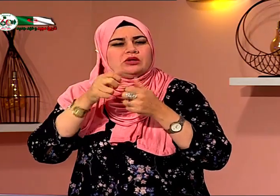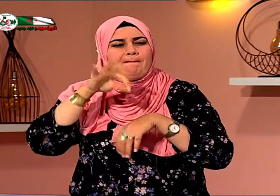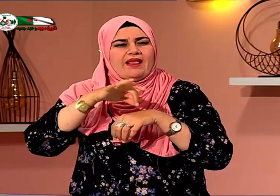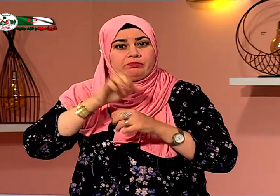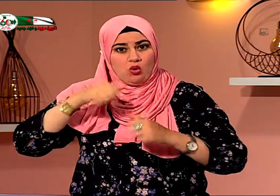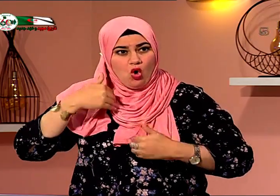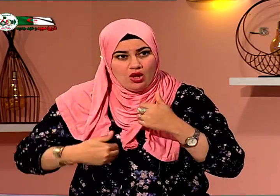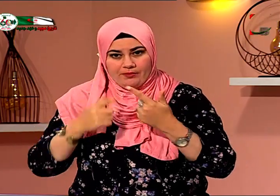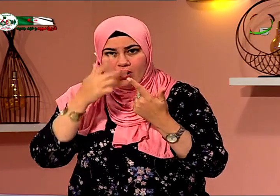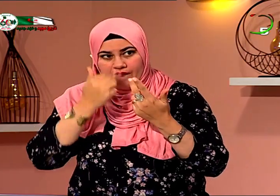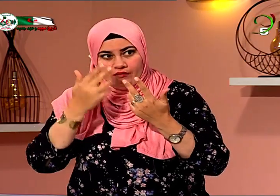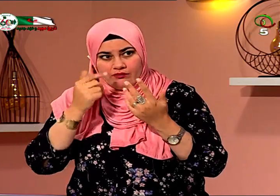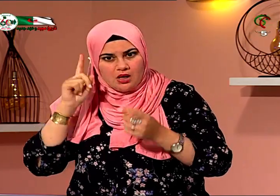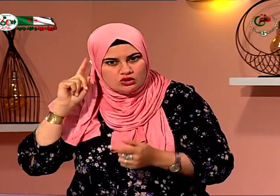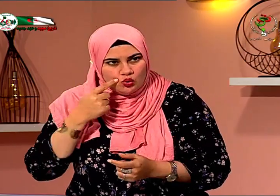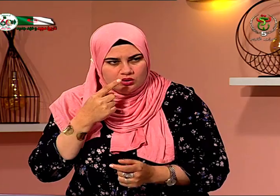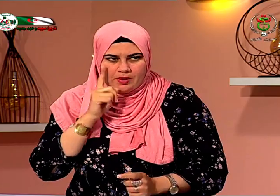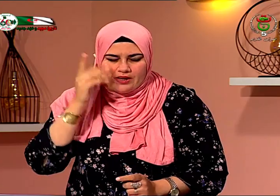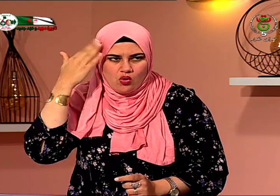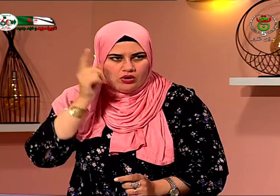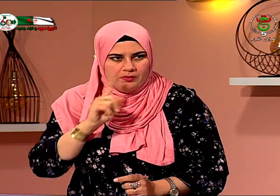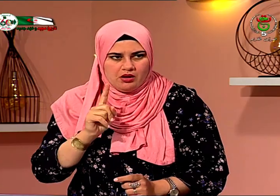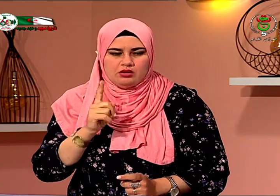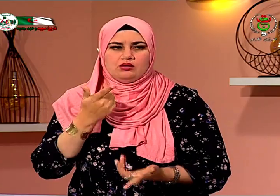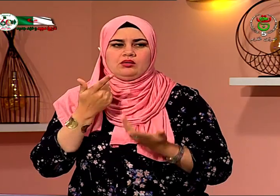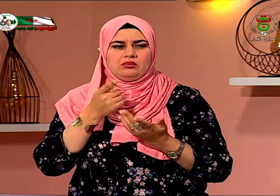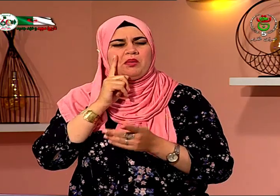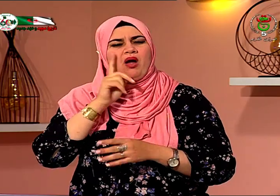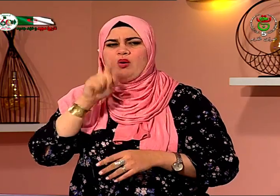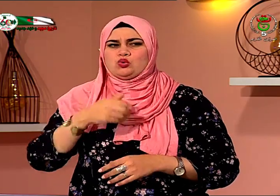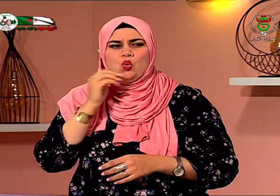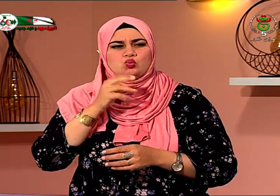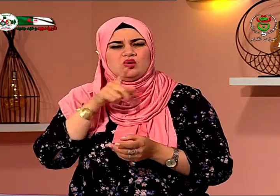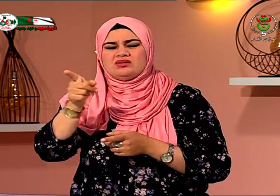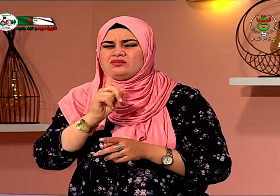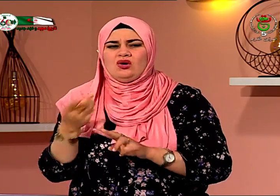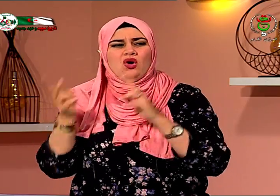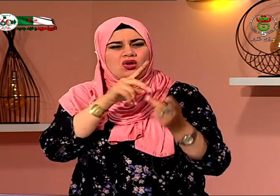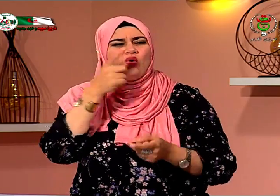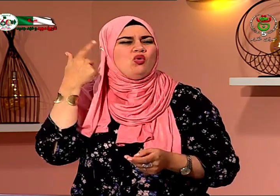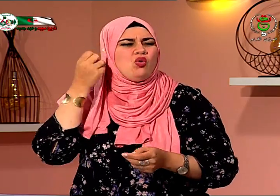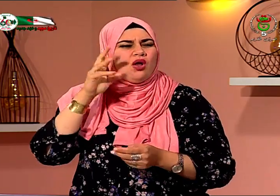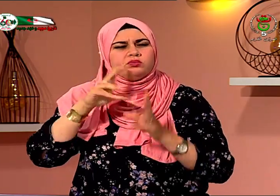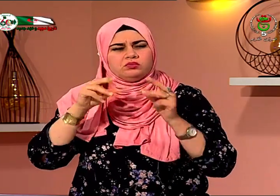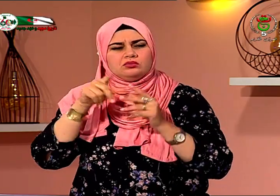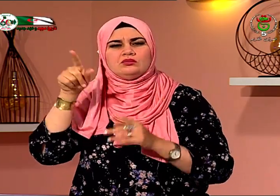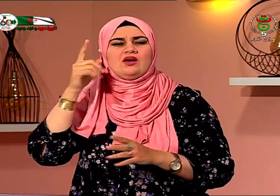مشكلة إنها حرارة عادية هناك أشخاص عندما يمرضون بالتهاب السحية يمكن أن يصبحون يصبحوا